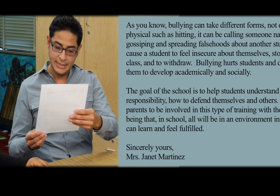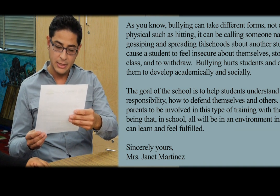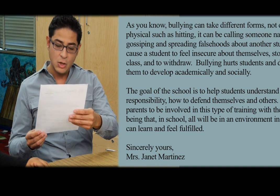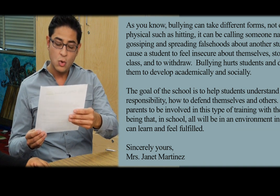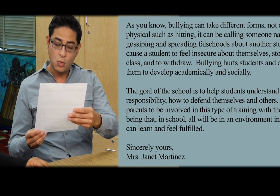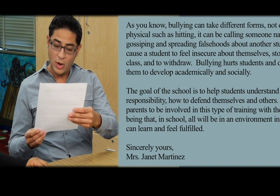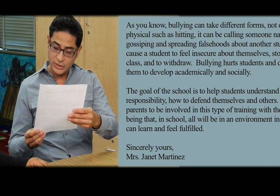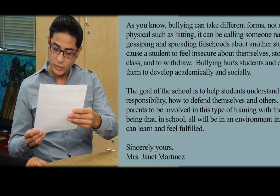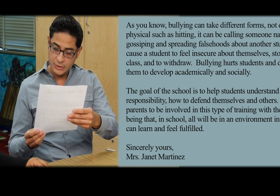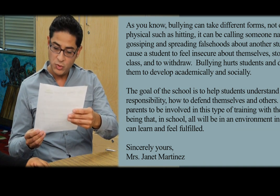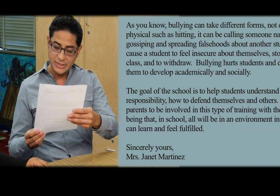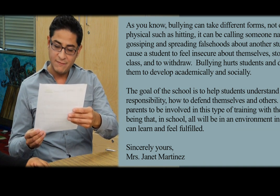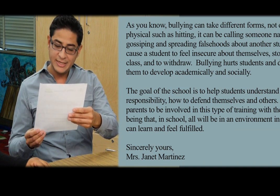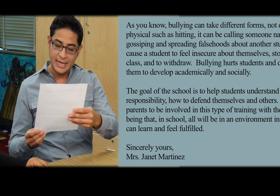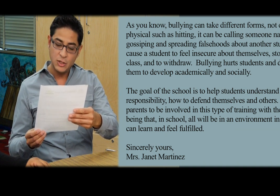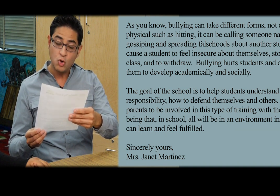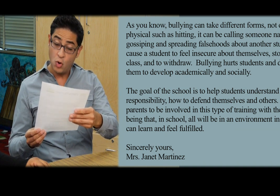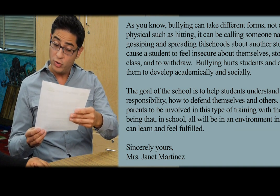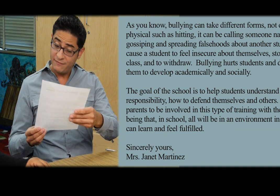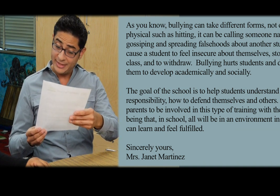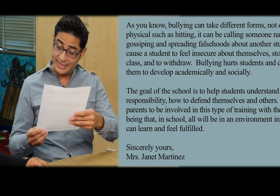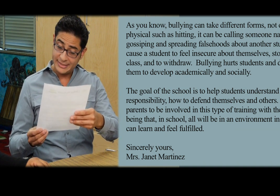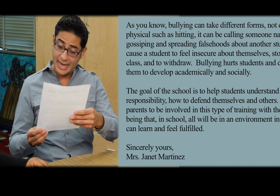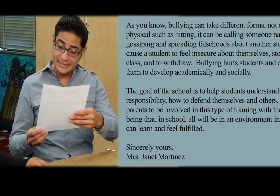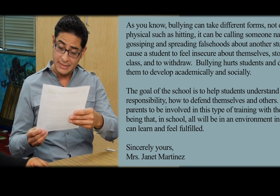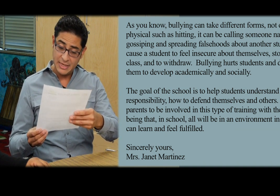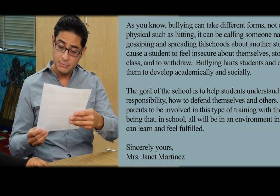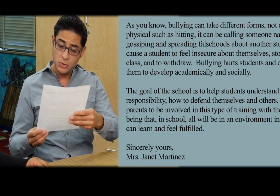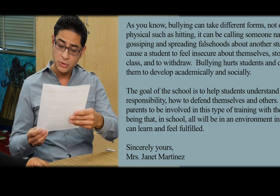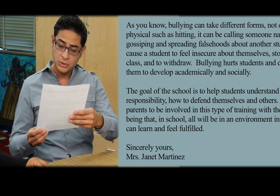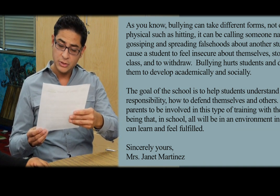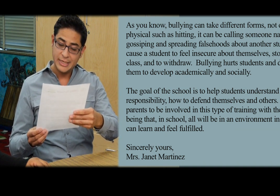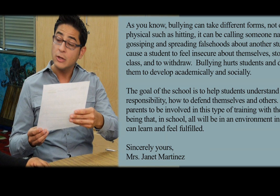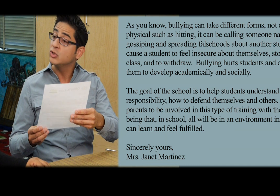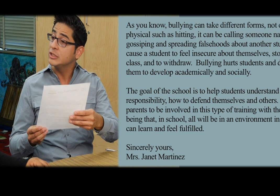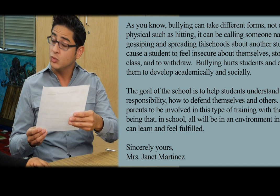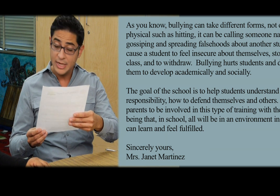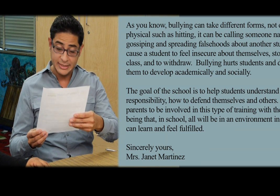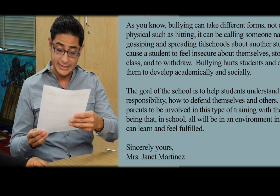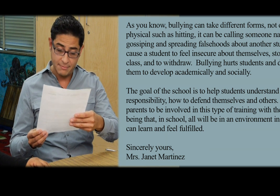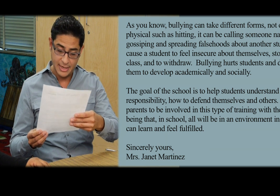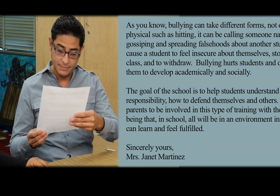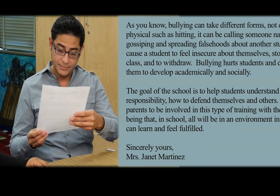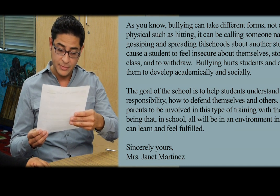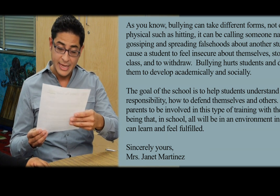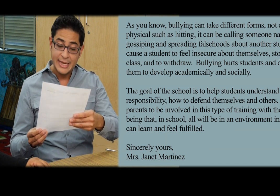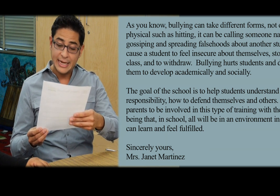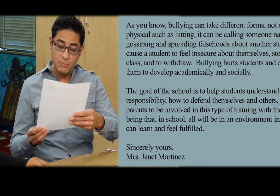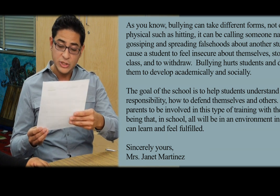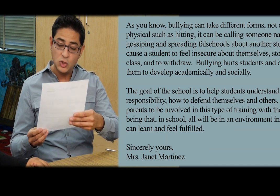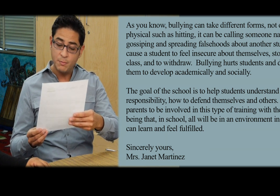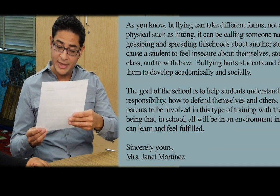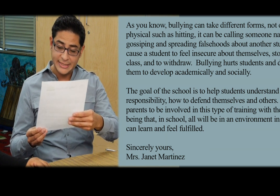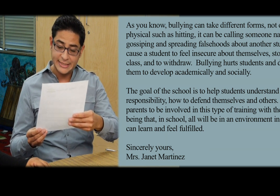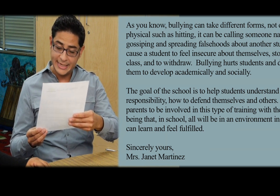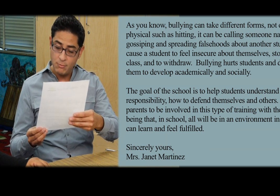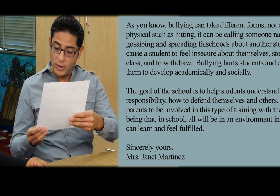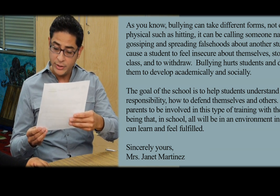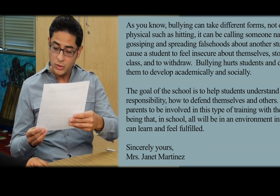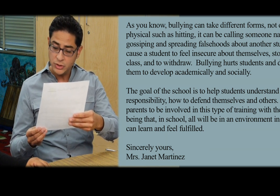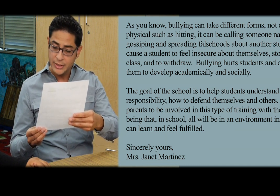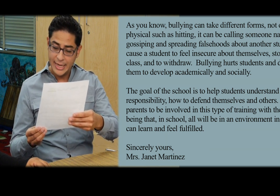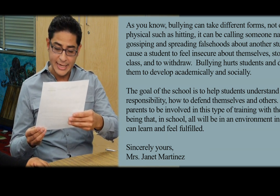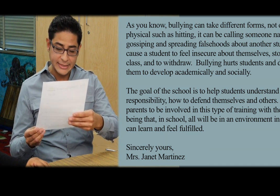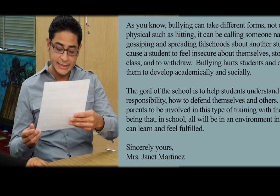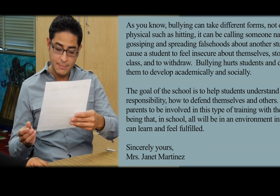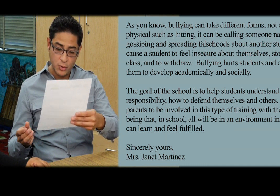a entender cuál es su responsabilidad cómo defenderse a sí mismos y a otros estudiantes también queremos que los padres estén